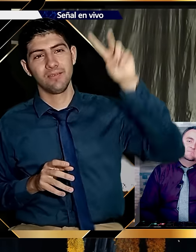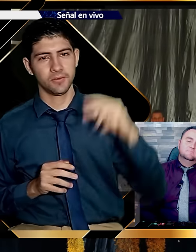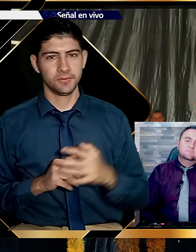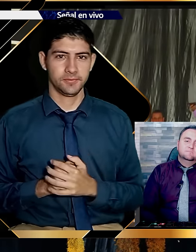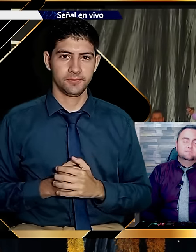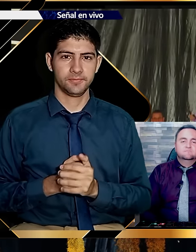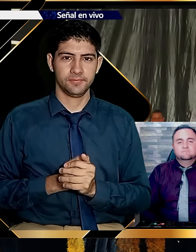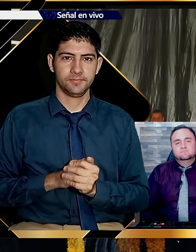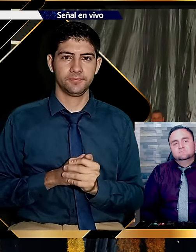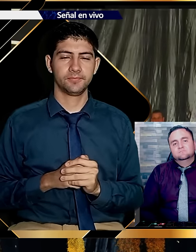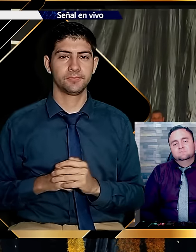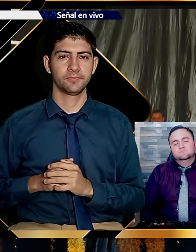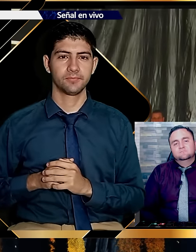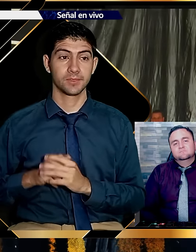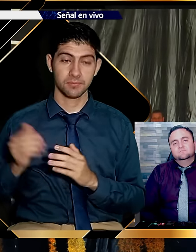¡Para verlo!